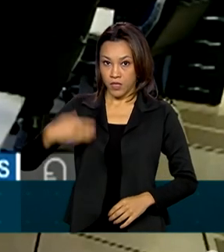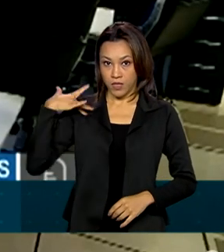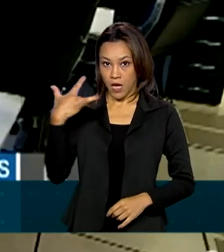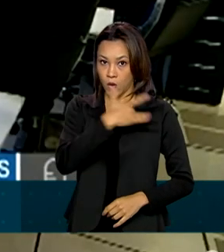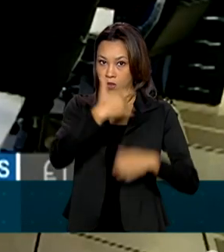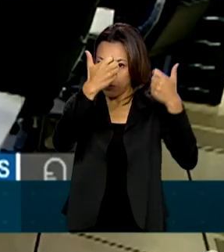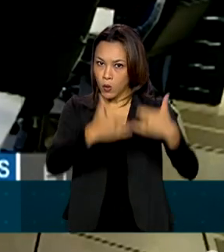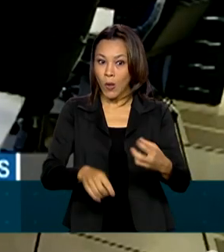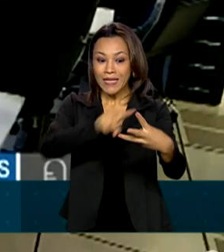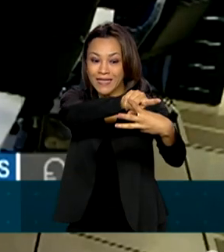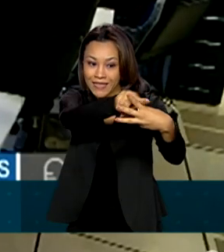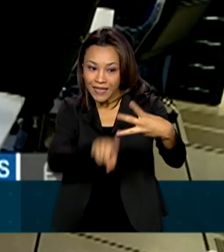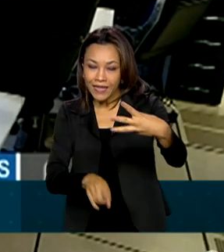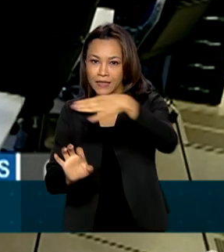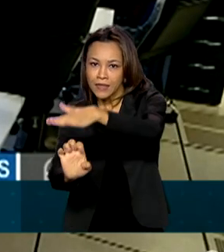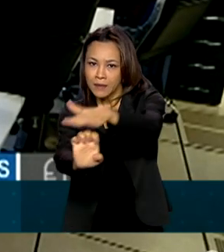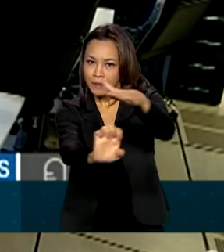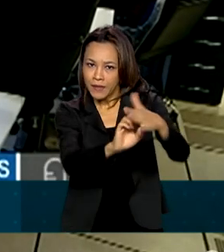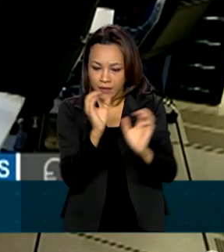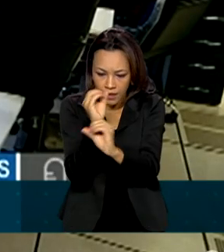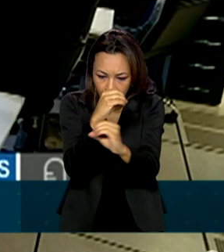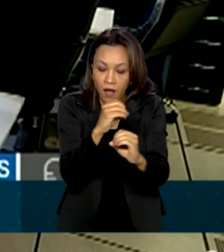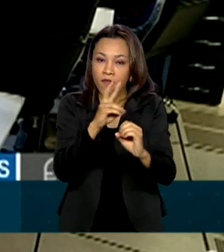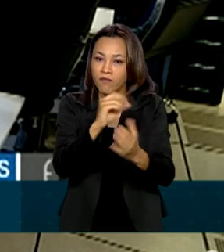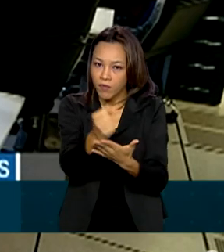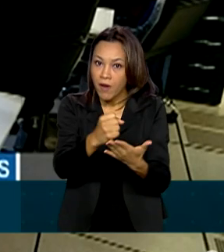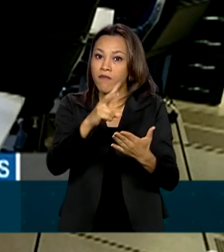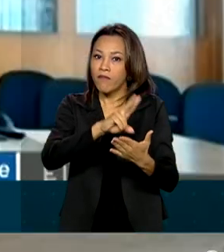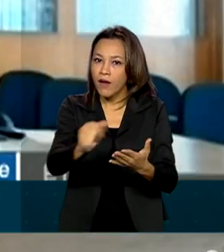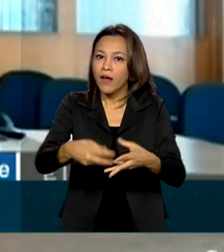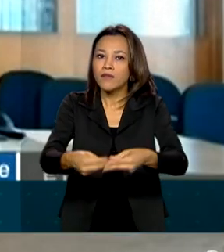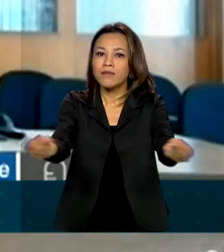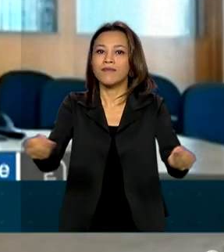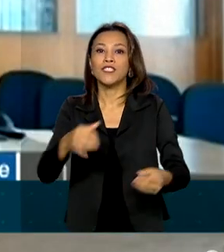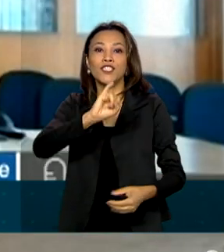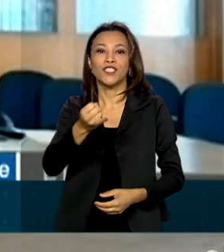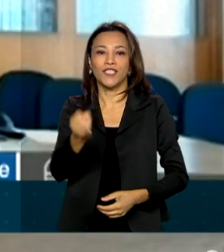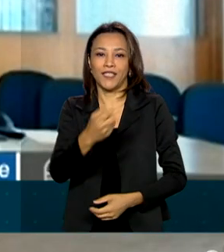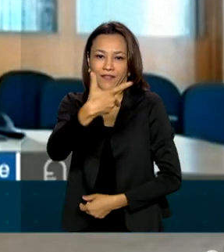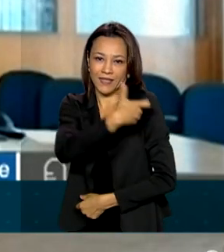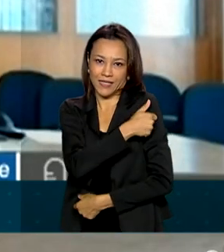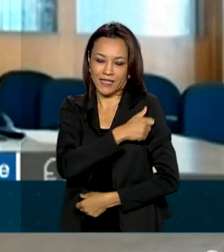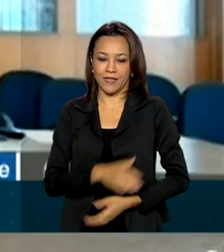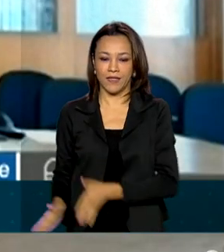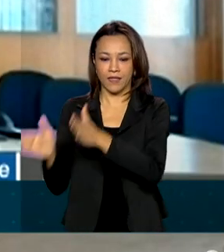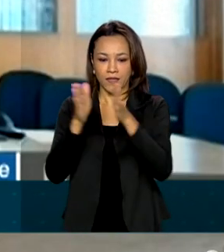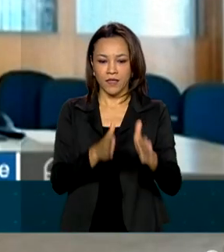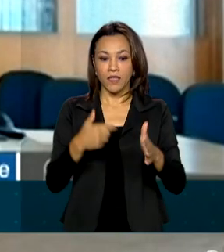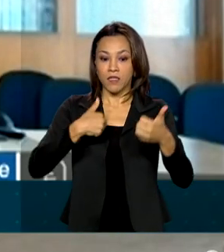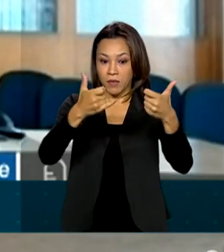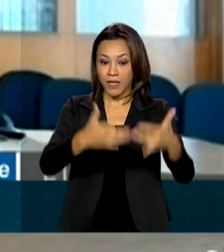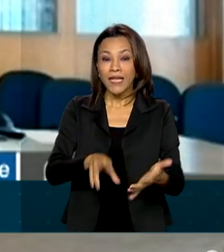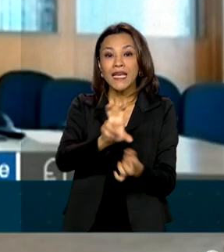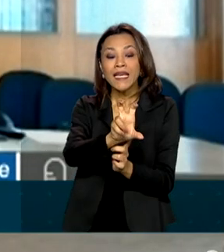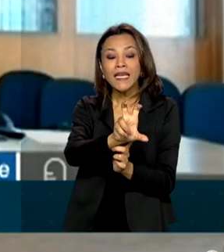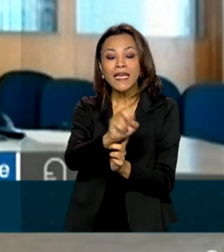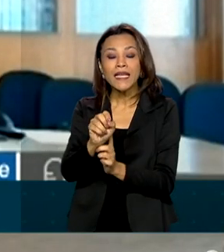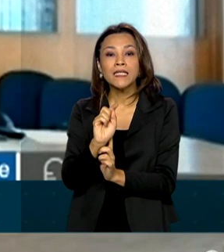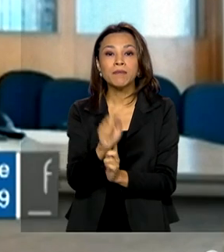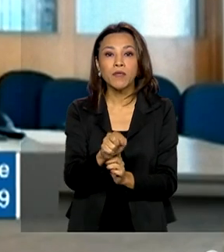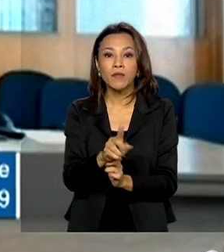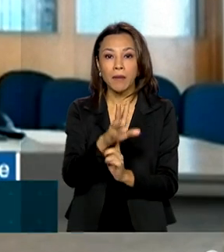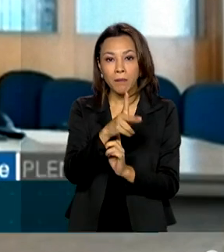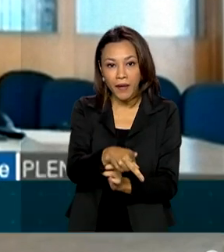laboratórios vão disponibilizar a vacina ao Brasil em janeiro. Nós estamos falando de 500 mil doses da Pfizer em